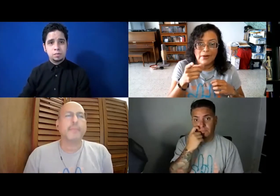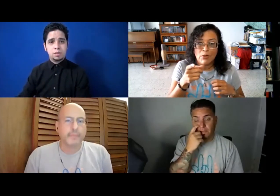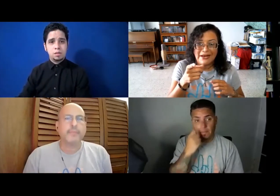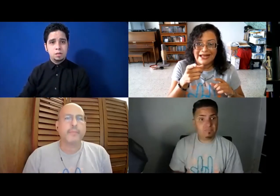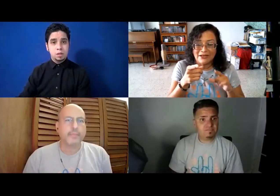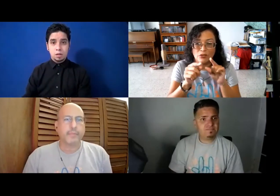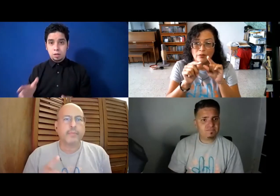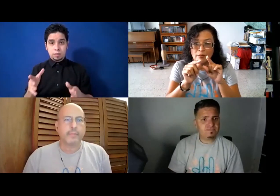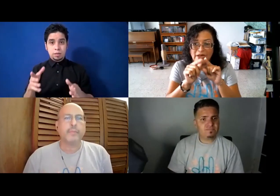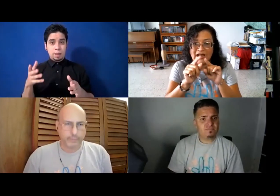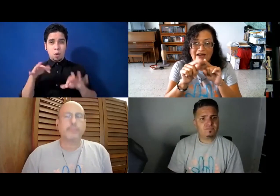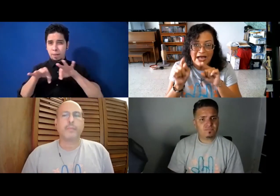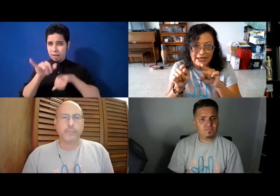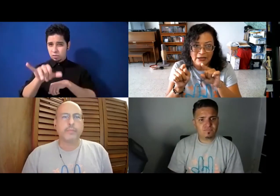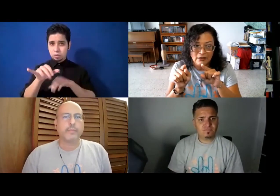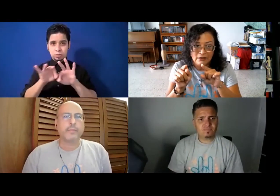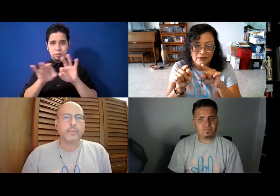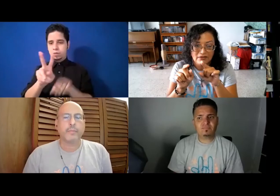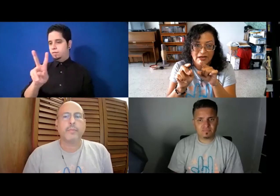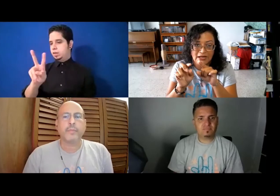explicar eso, VRI sería